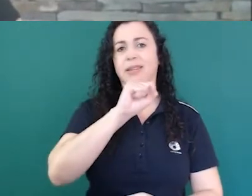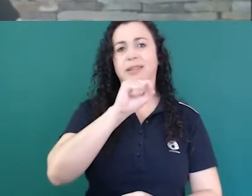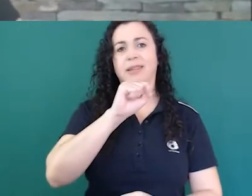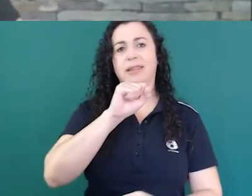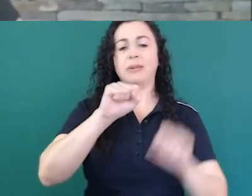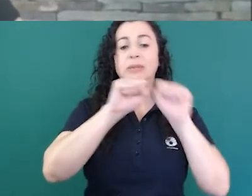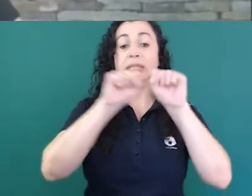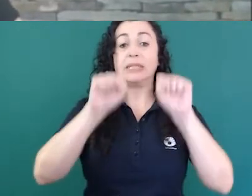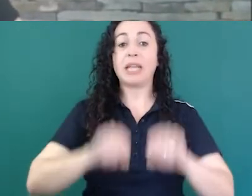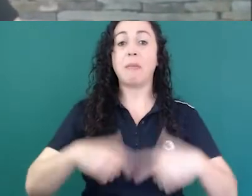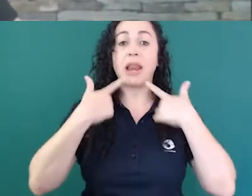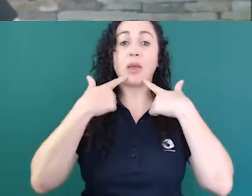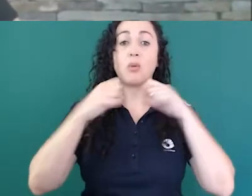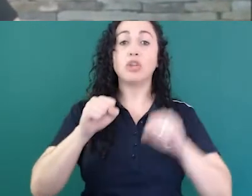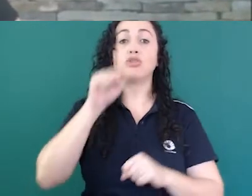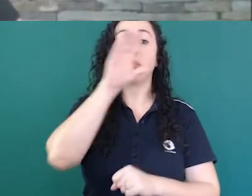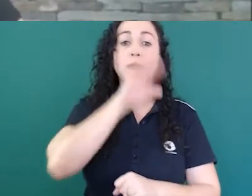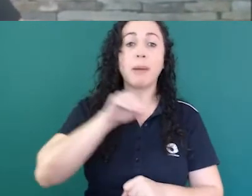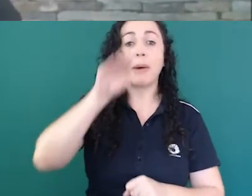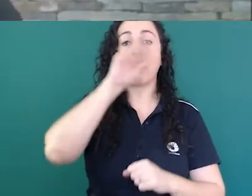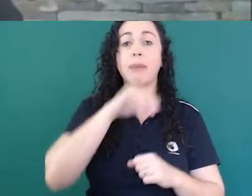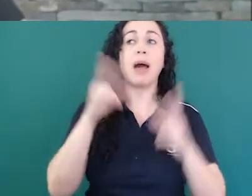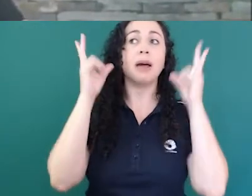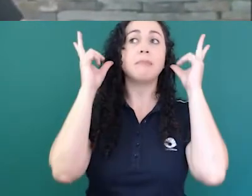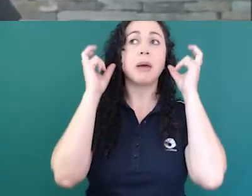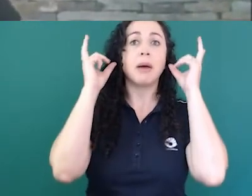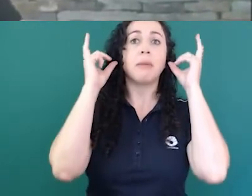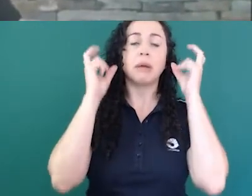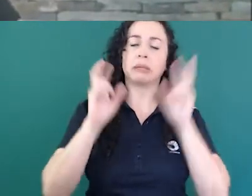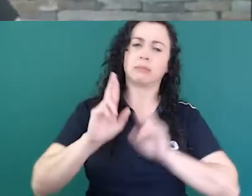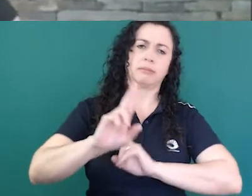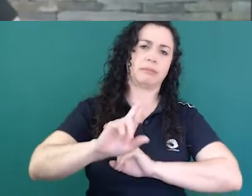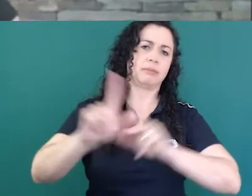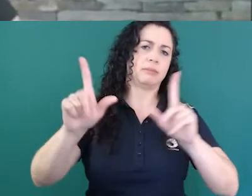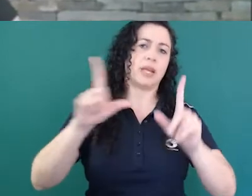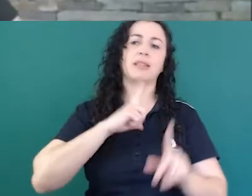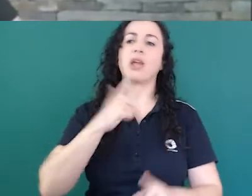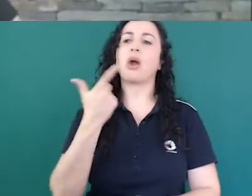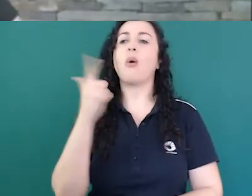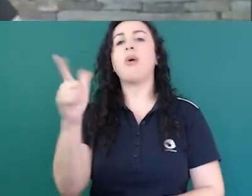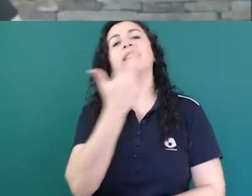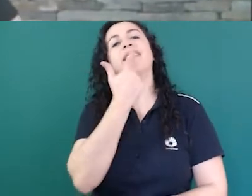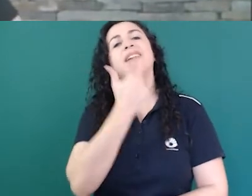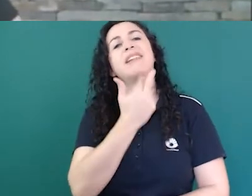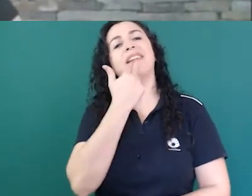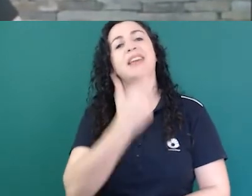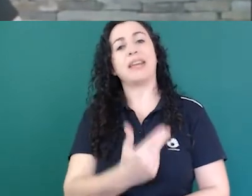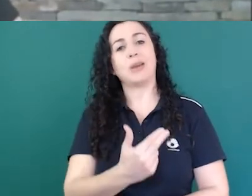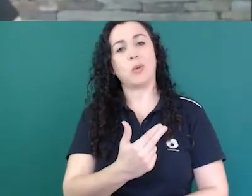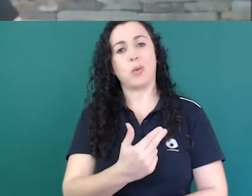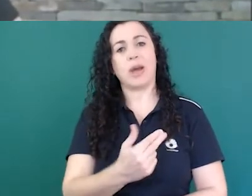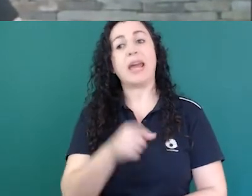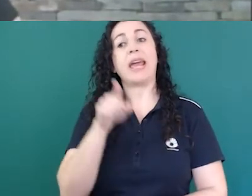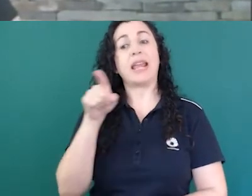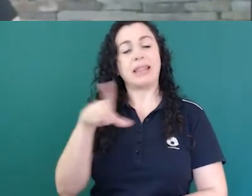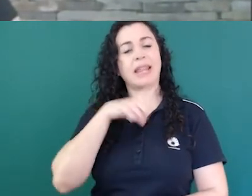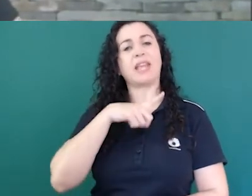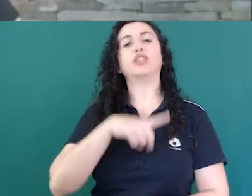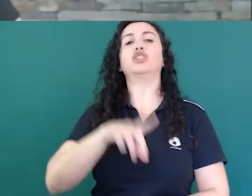os ouvintes então ele ele tem uma outra língua e ele tem o direito de usar é um direito que ele precisa